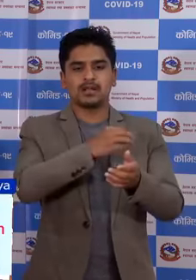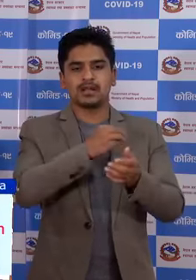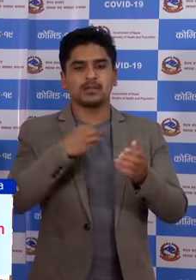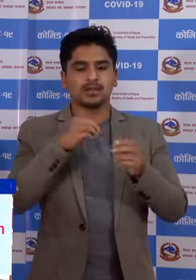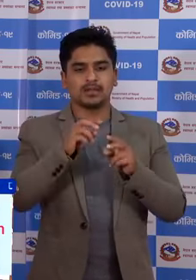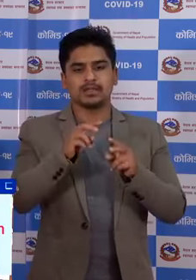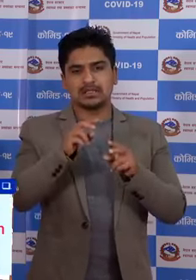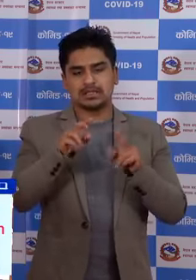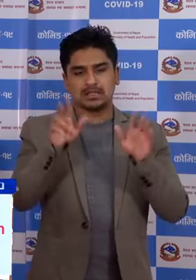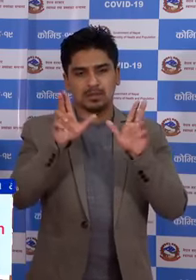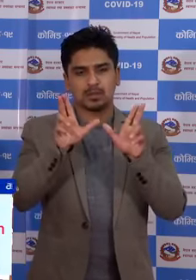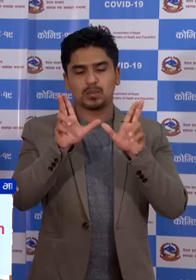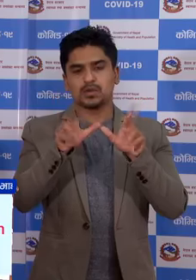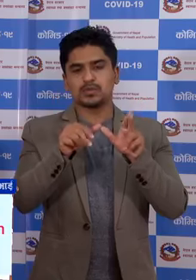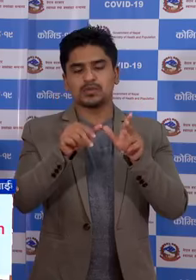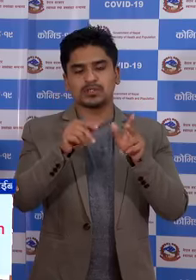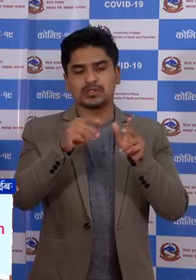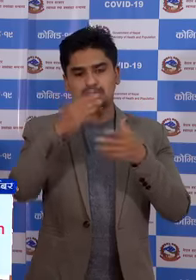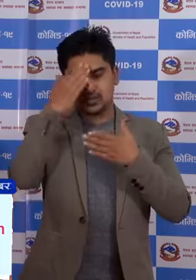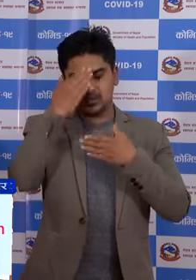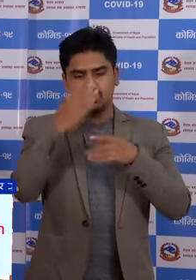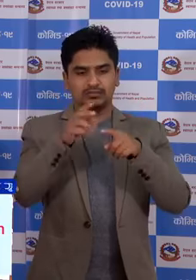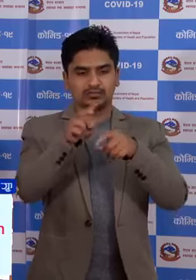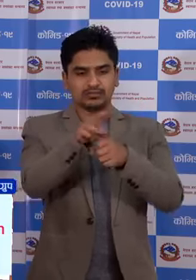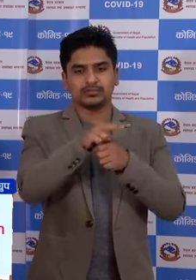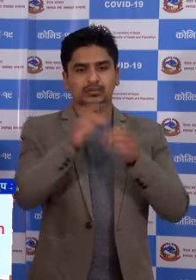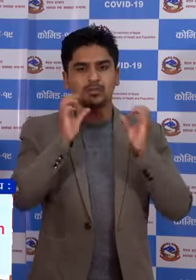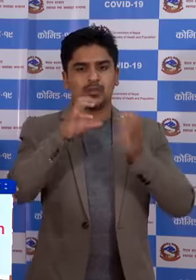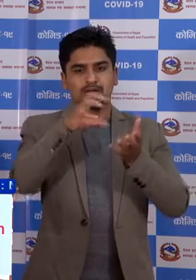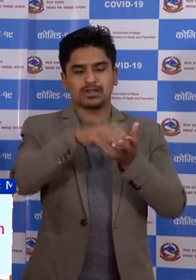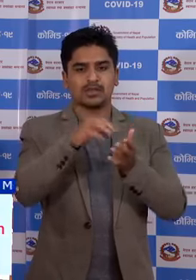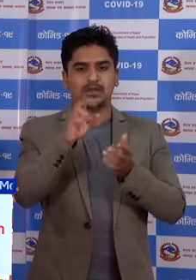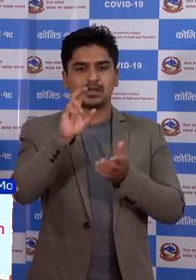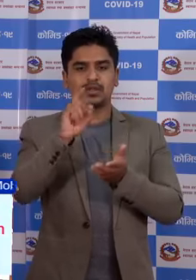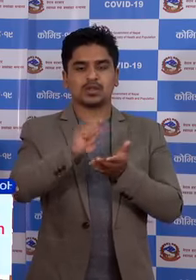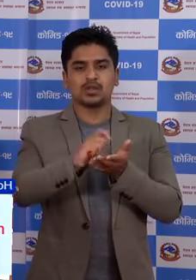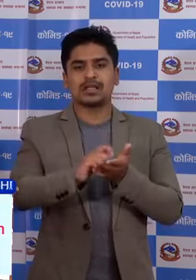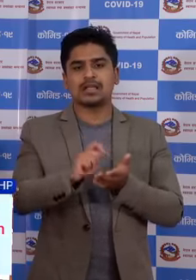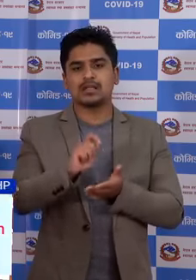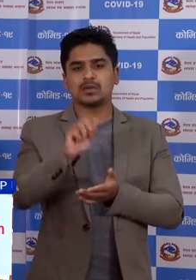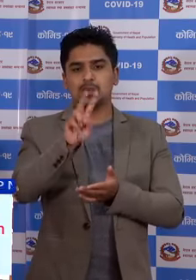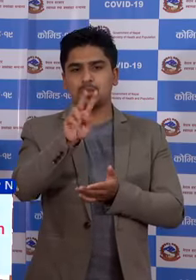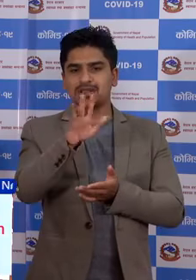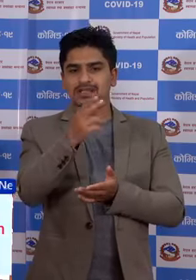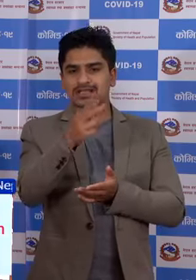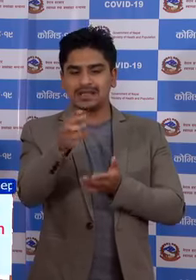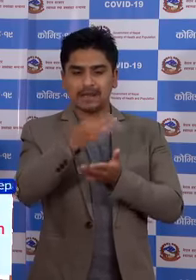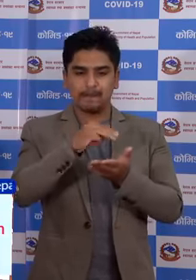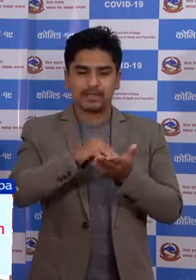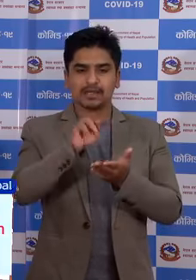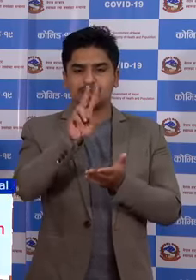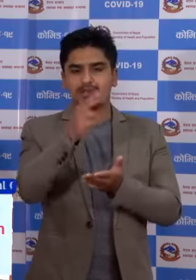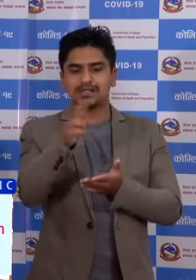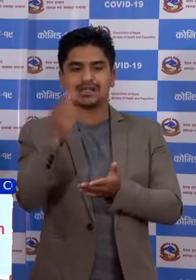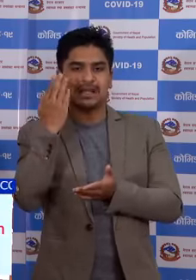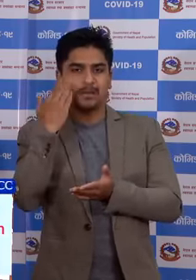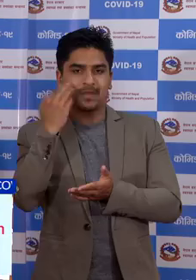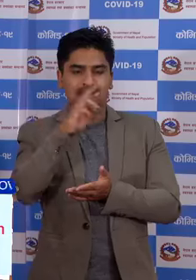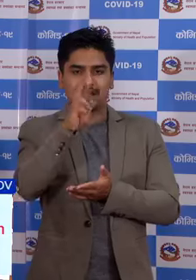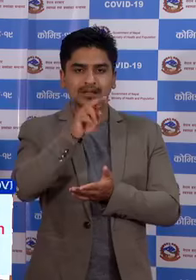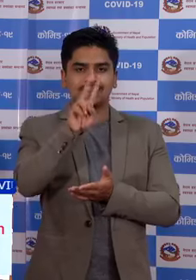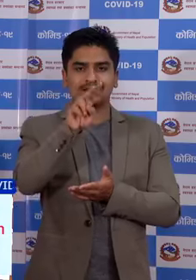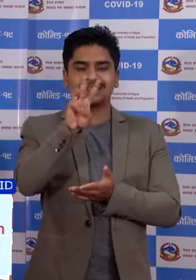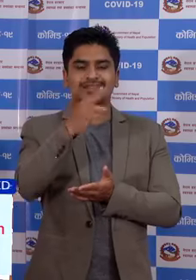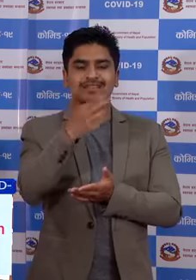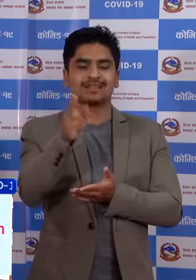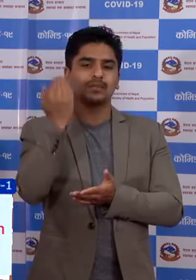पथे जना महिला रतेश जना